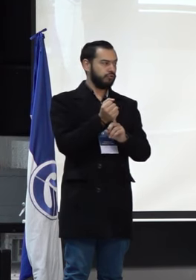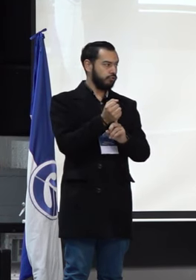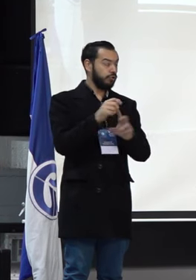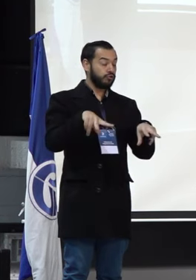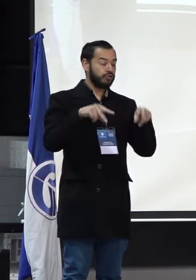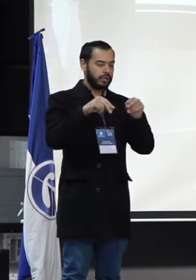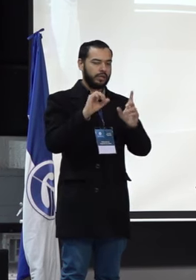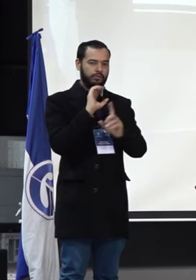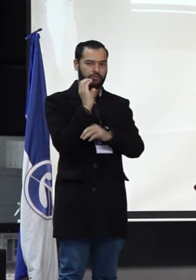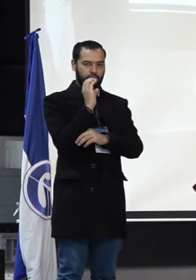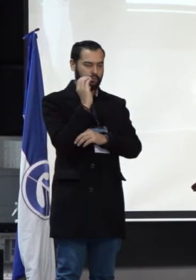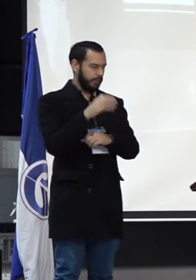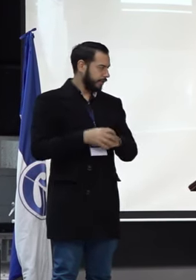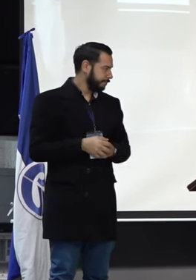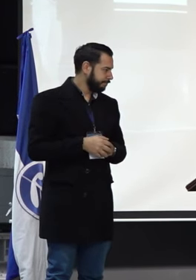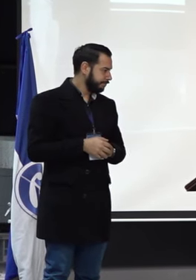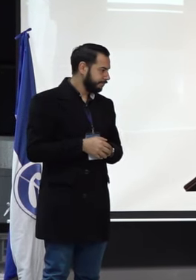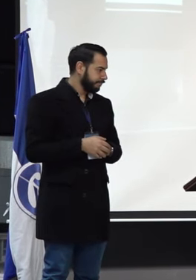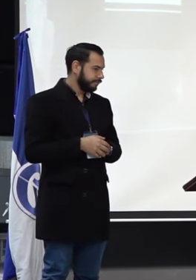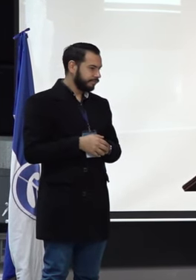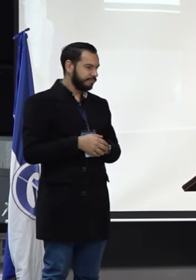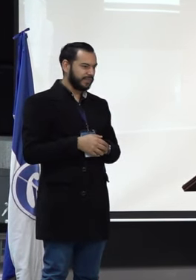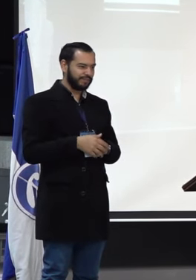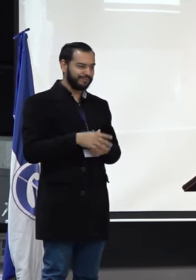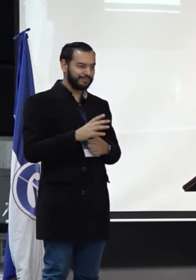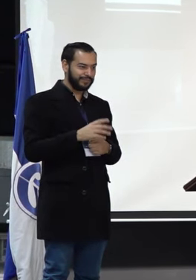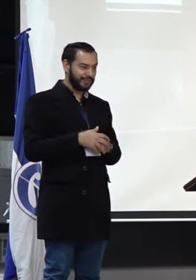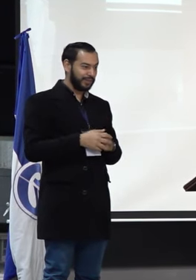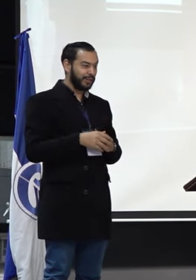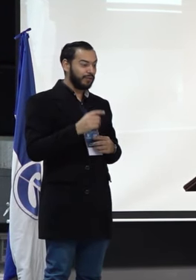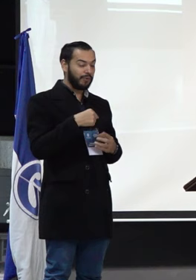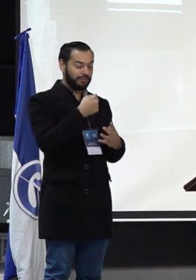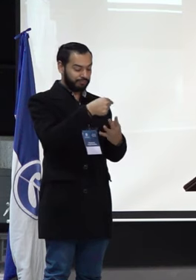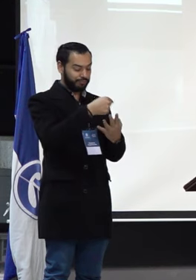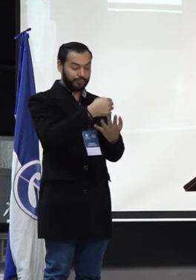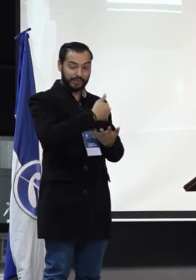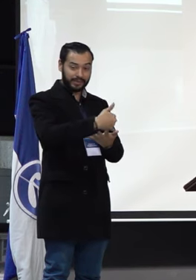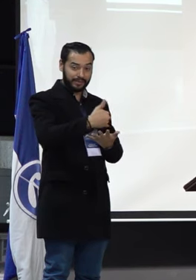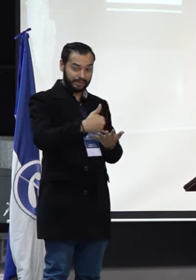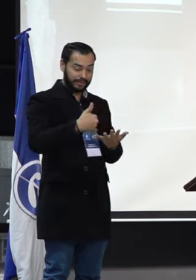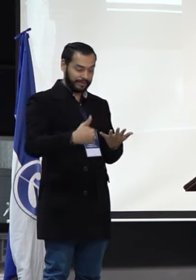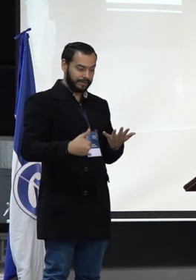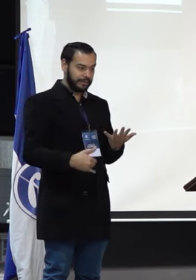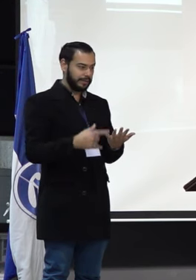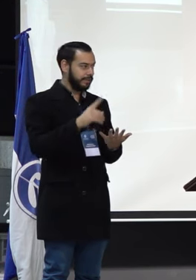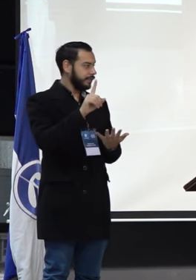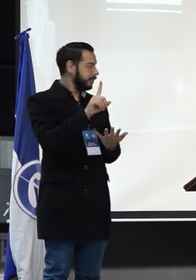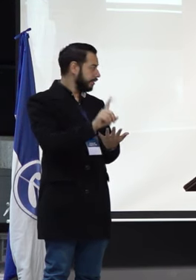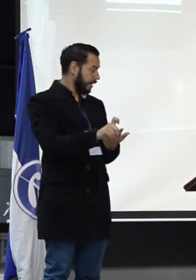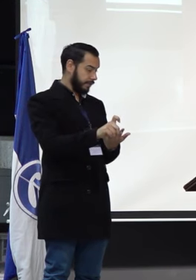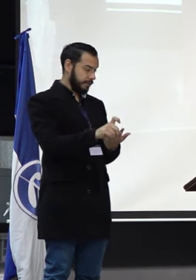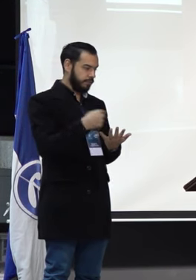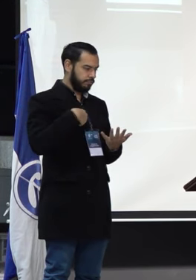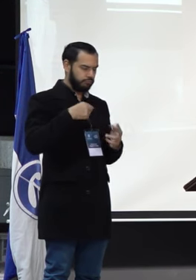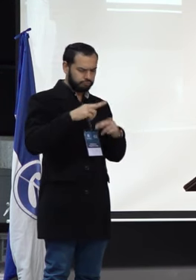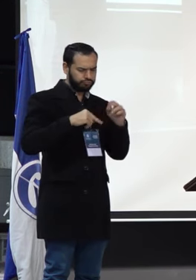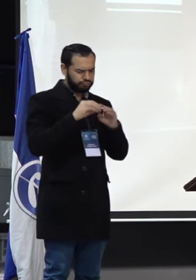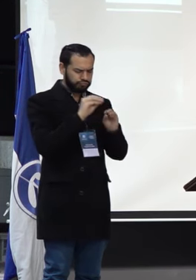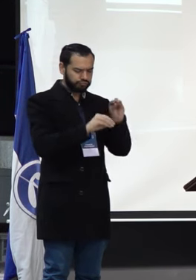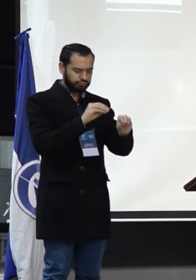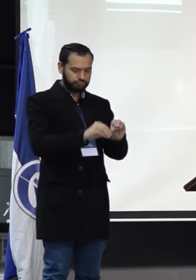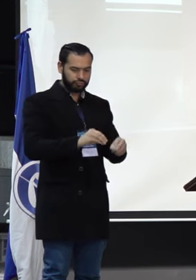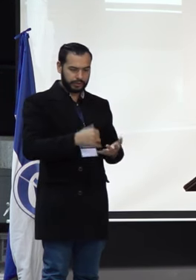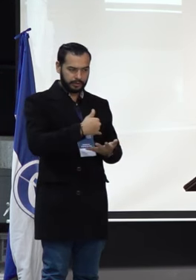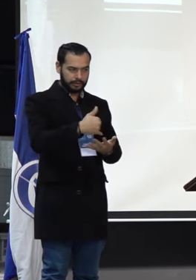de ideas nosotros vamos a presentarles cuáles son nuestros seis ejes de trabajo. Hemos construido para esta propuesta seis ejes. Entonces, evidentemente